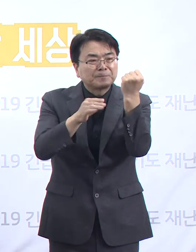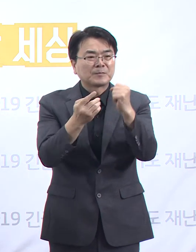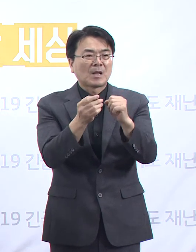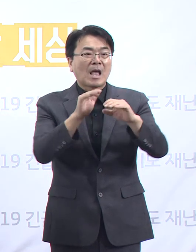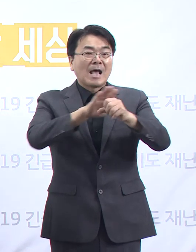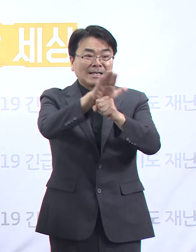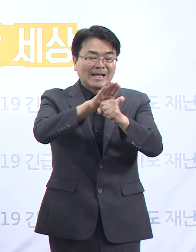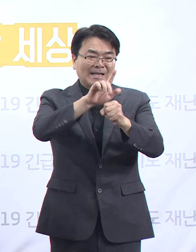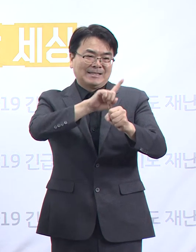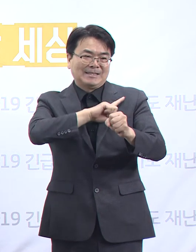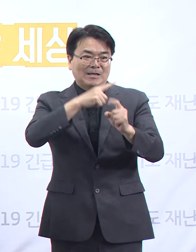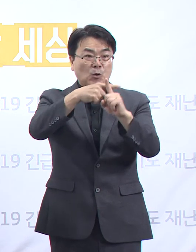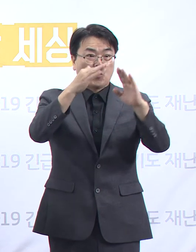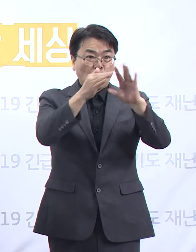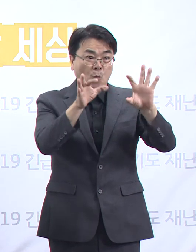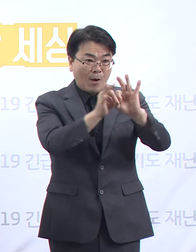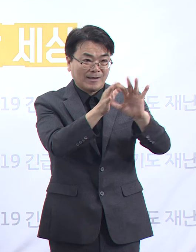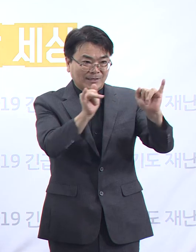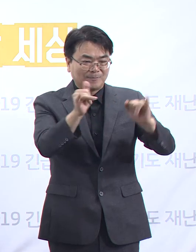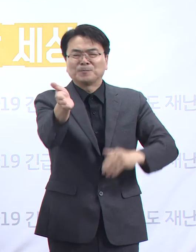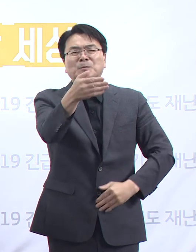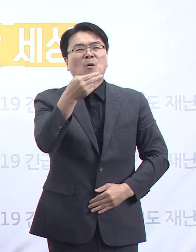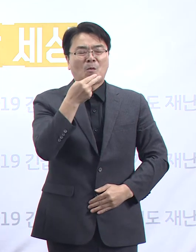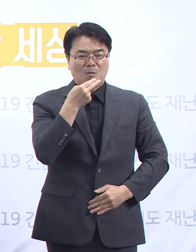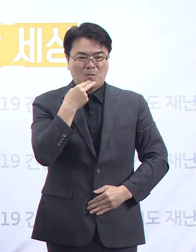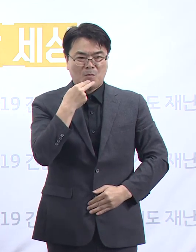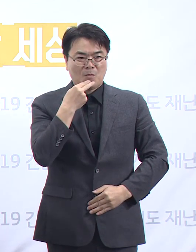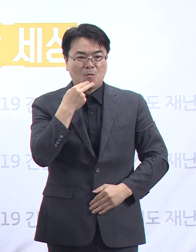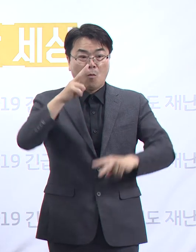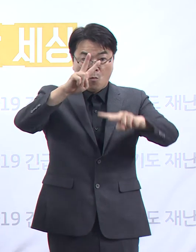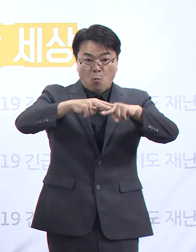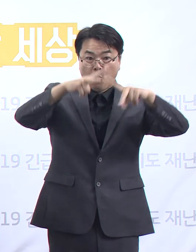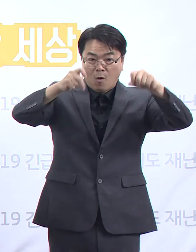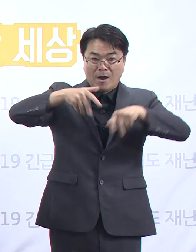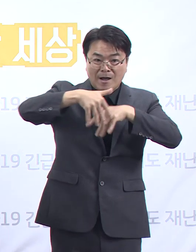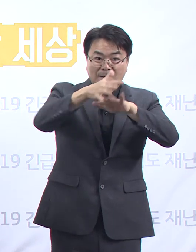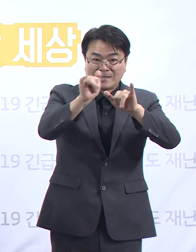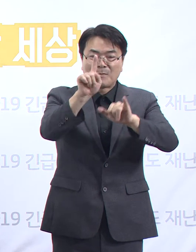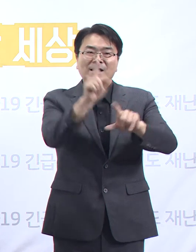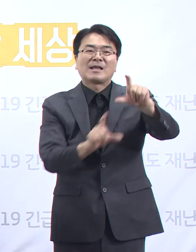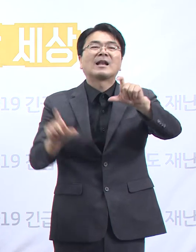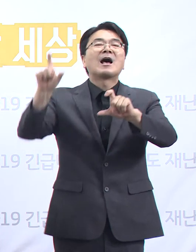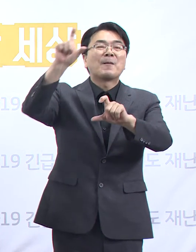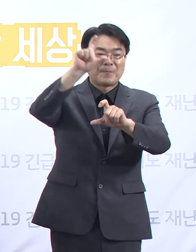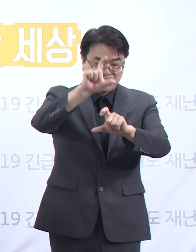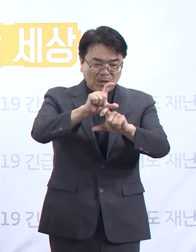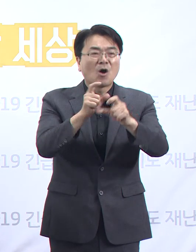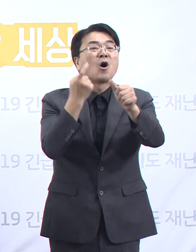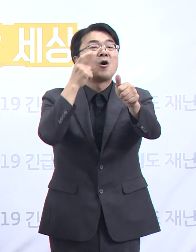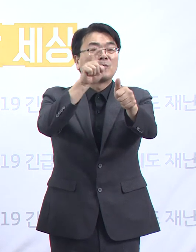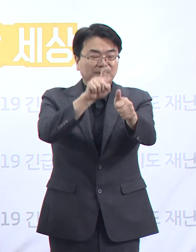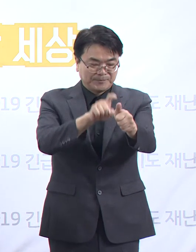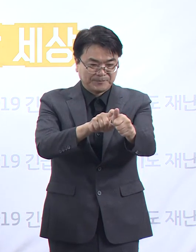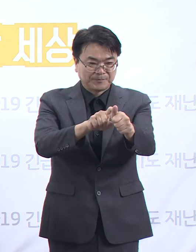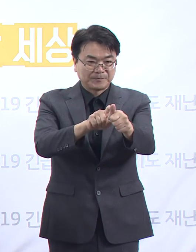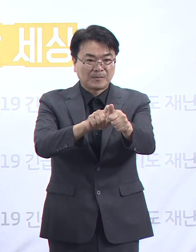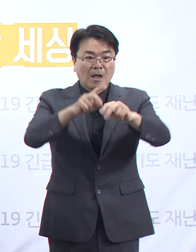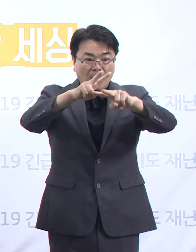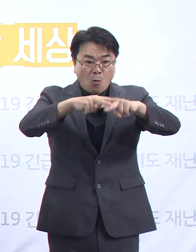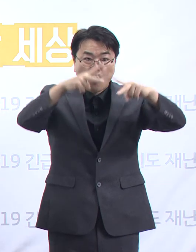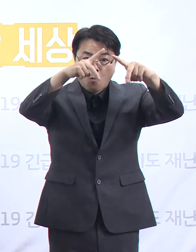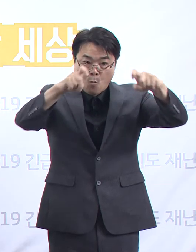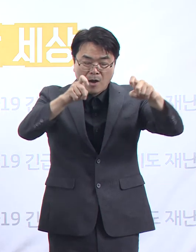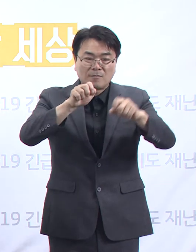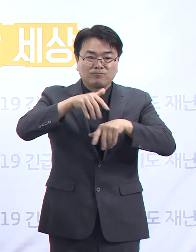확진자는 없었습니다. 광화문 집회 관련 확진자는 1명이 추가 발생했습니다. 광화문 집회 관련해서는 검사